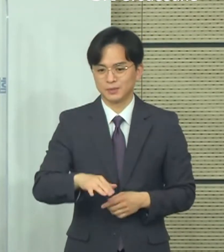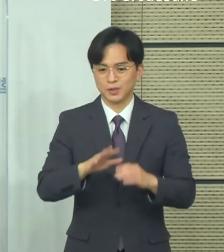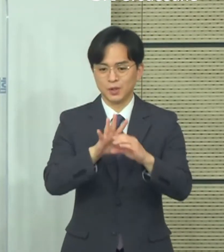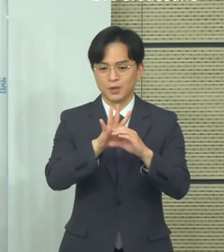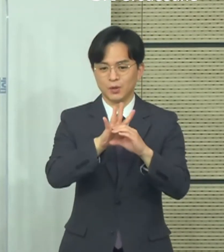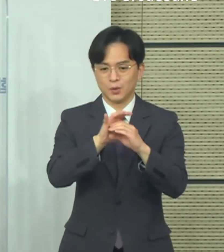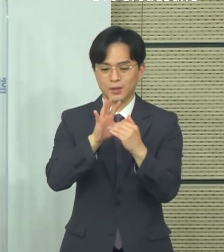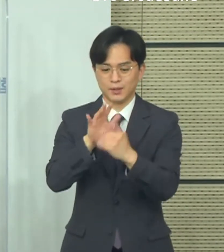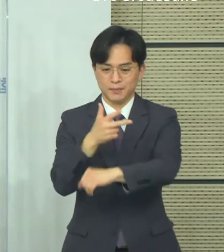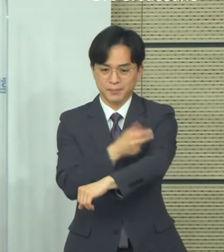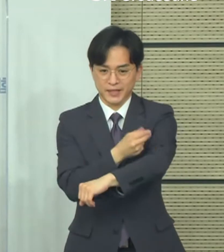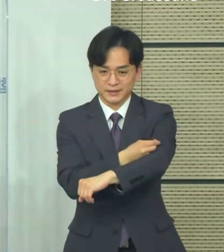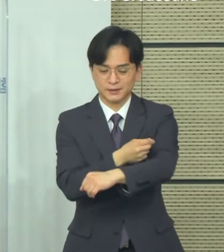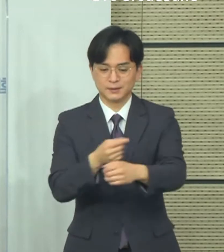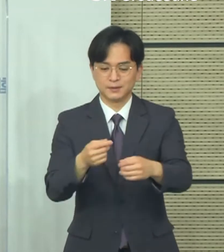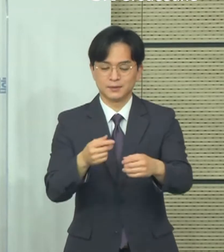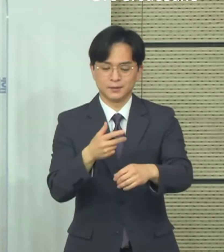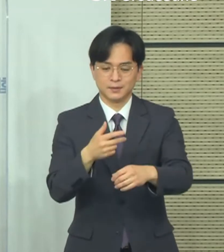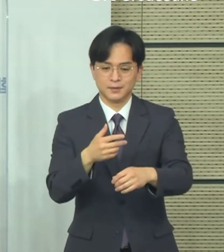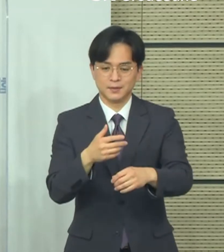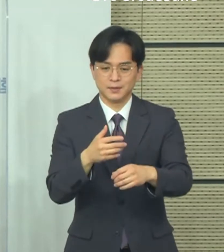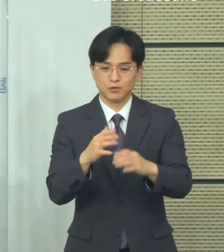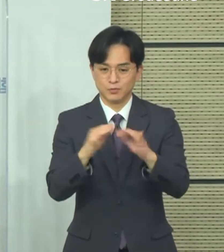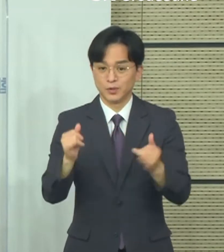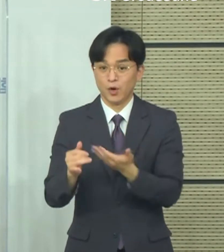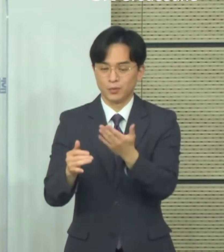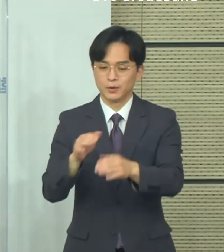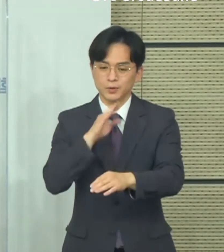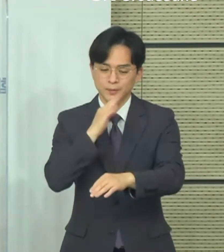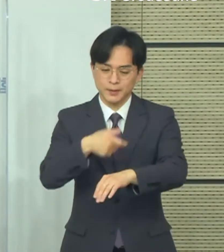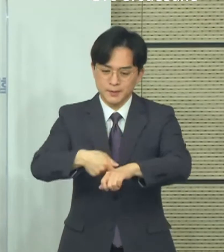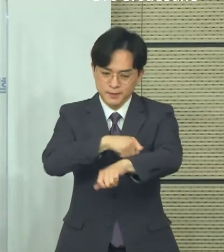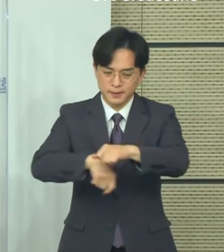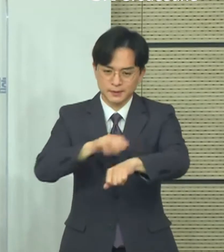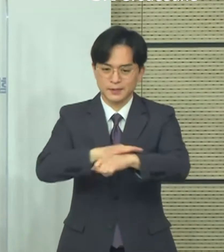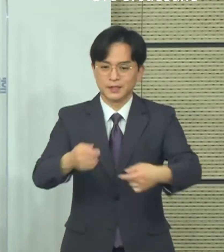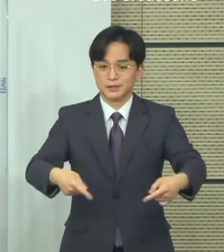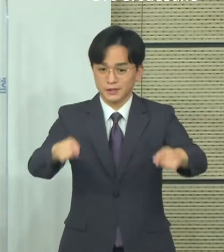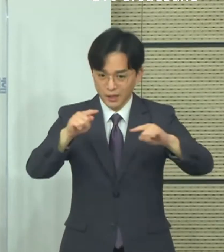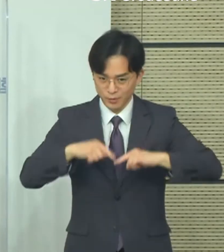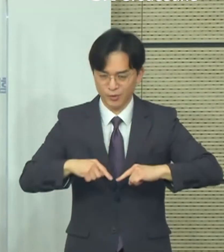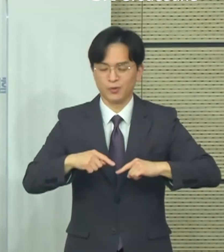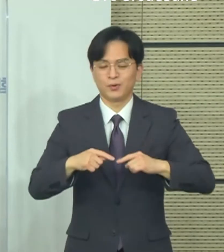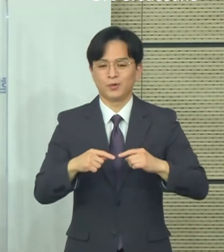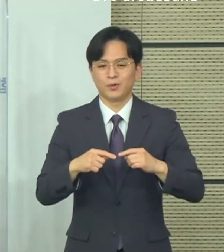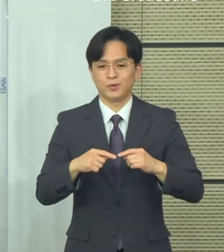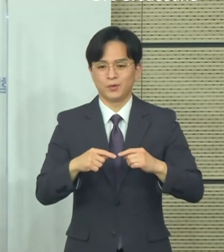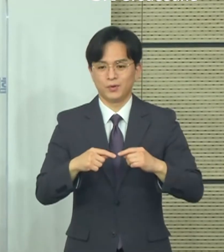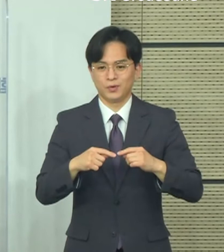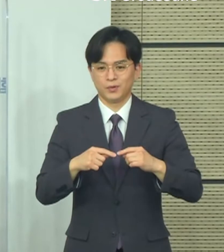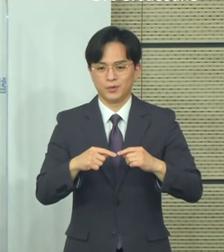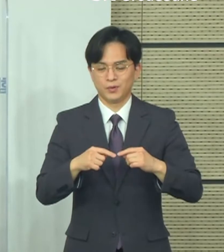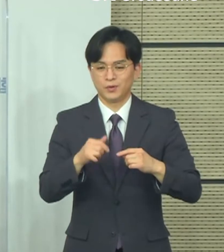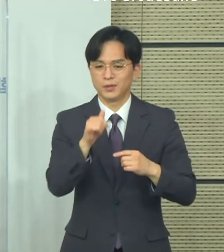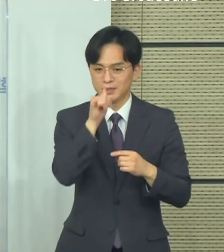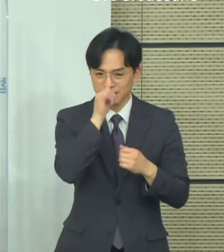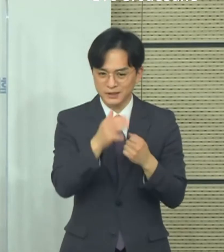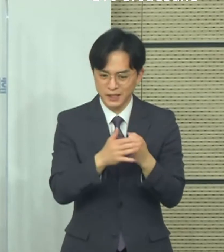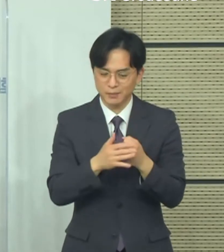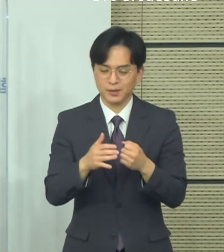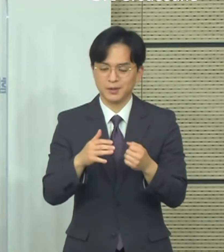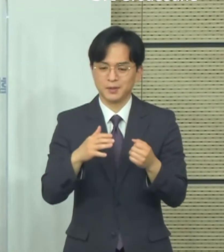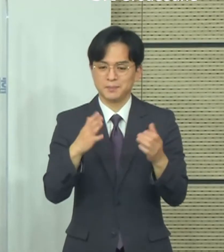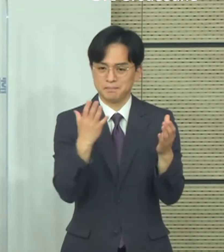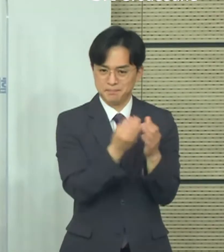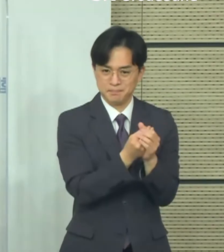반응이라든지 예기치 못한 그런 어떤 사례가 발생을 할 경우에 또한 국민들의 호응도가 좀 낮아질 수 있는 부분들이 있어서